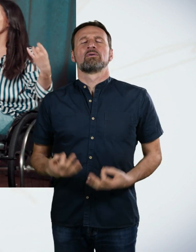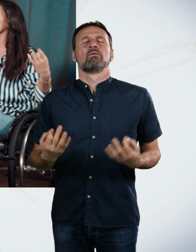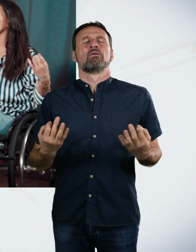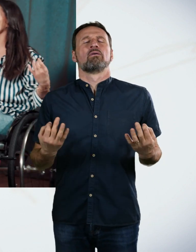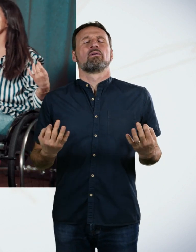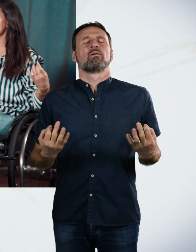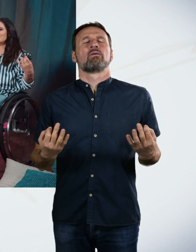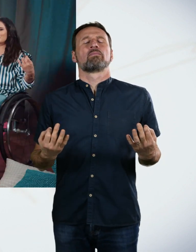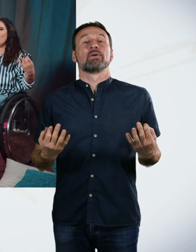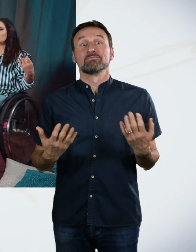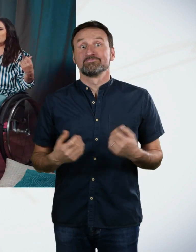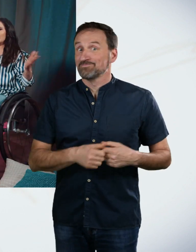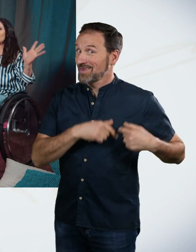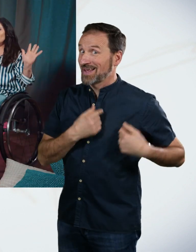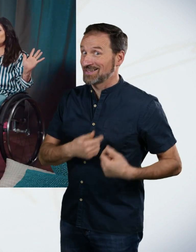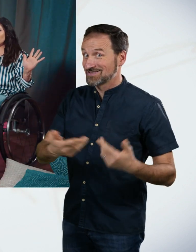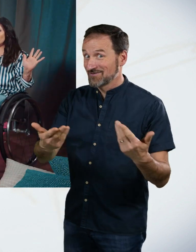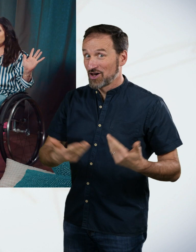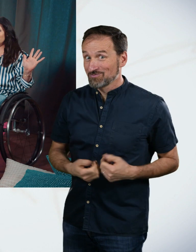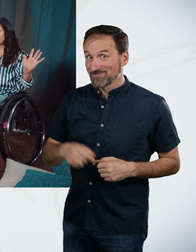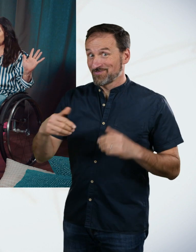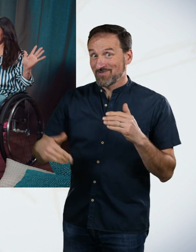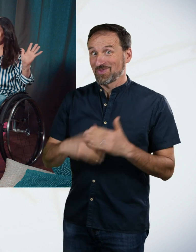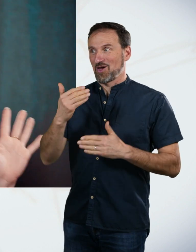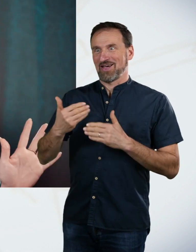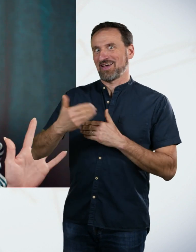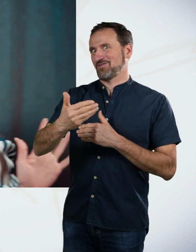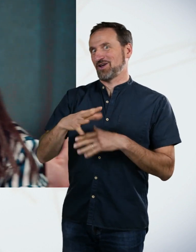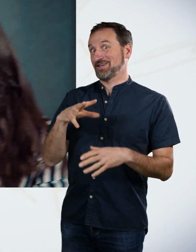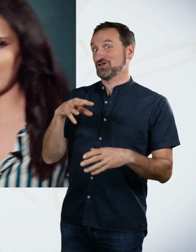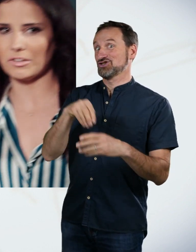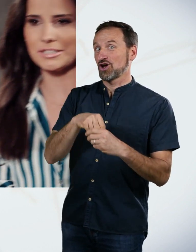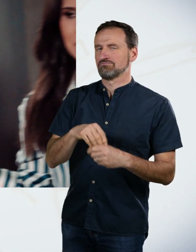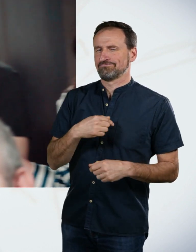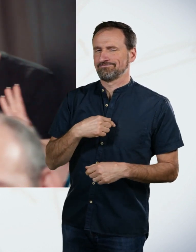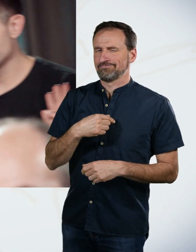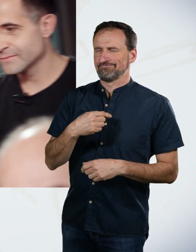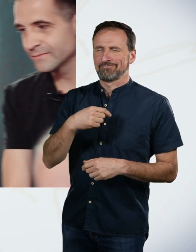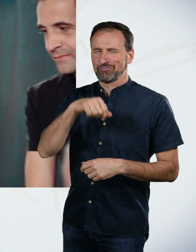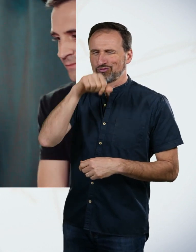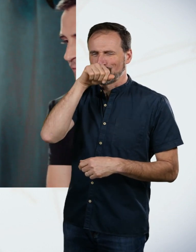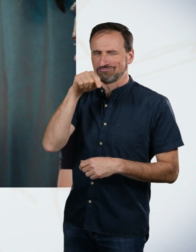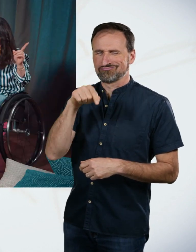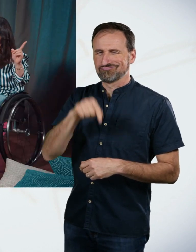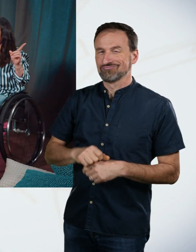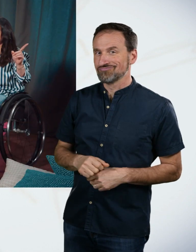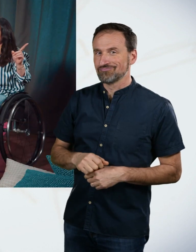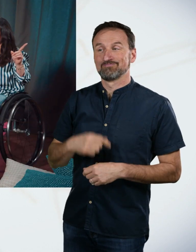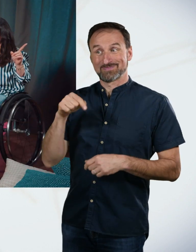Ohhhhhhhhhh Herzlich willkommen zu einer neuen Scheun-Folge, die mir ganz besonders gefallen wird. Eine Sendung, in der wir immer Challenges haben